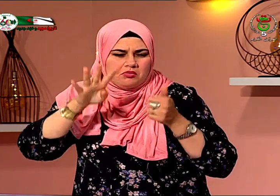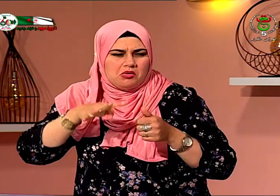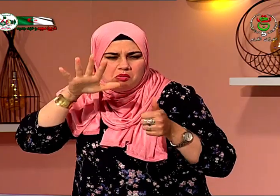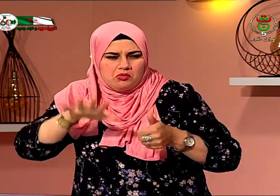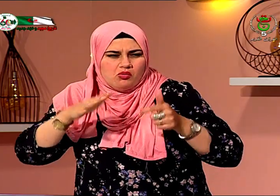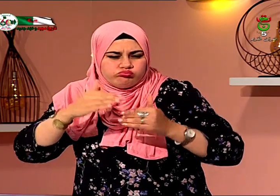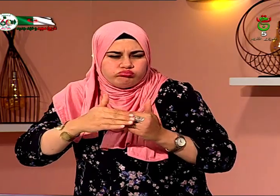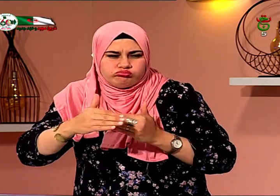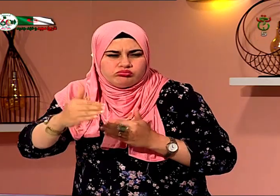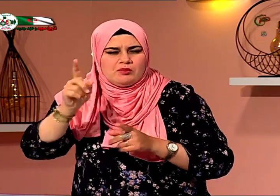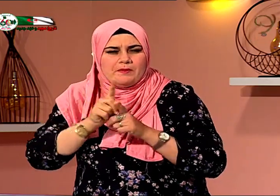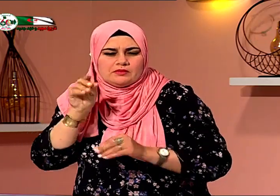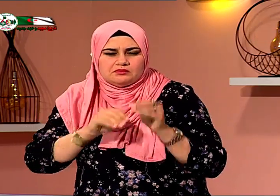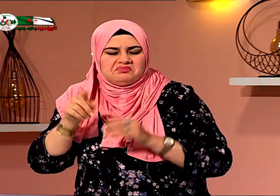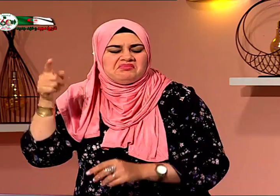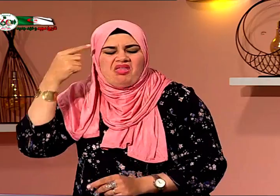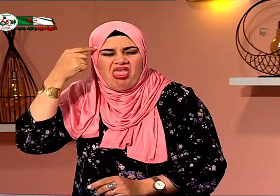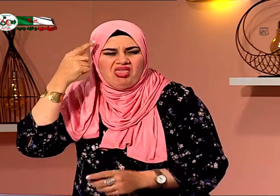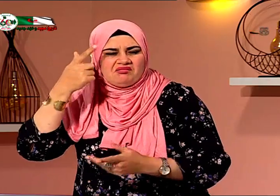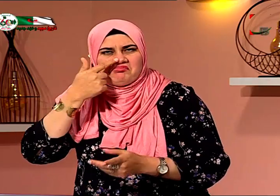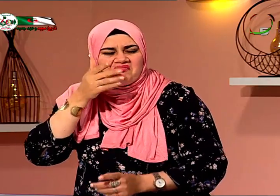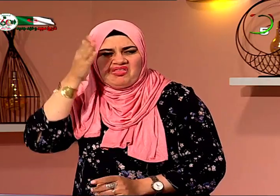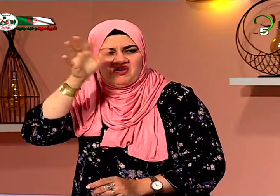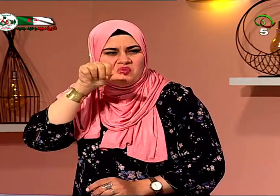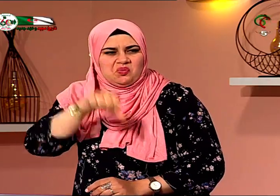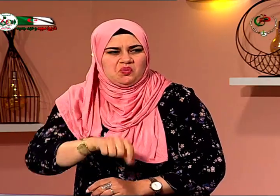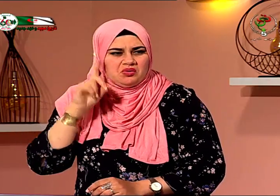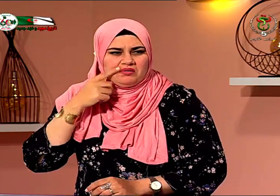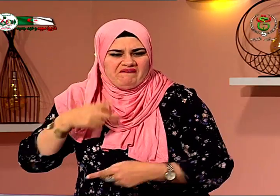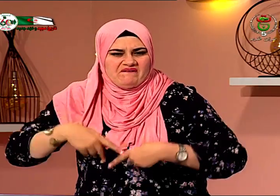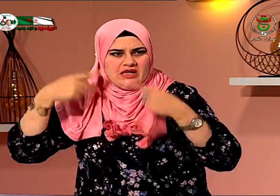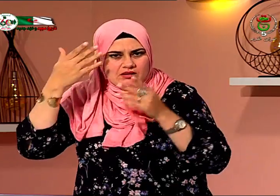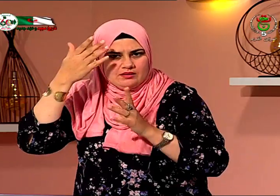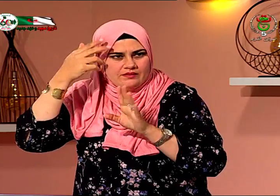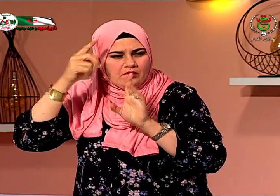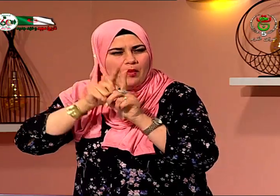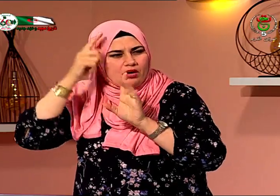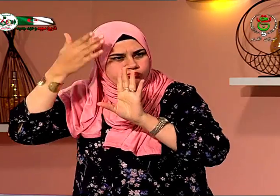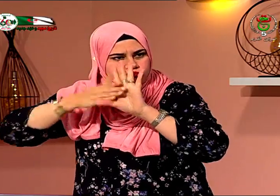ستة أشهر بعد المرحلة الأولى يعني بعد المرحلة الأولى